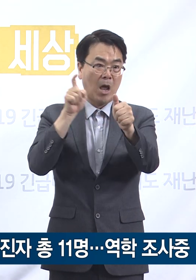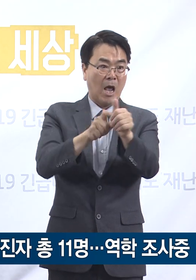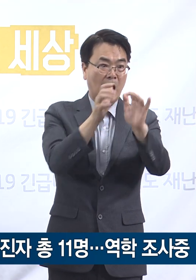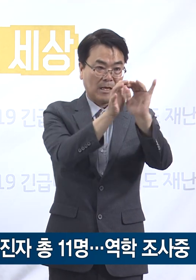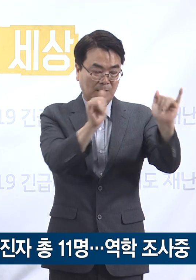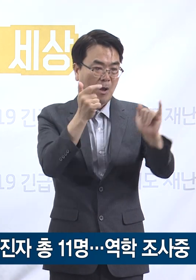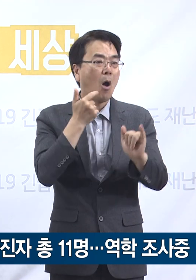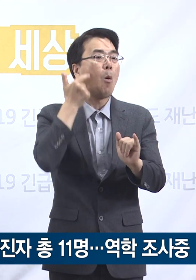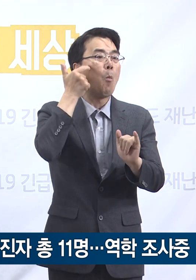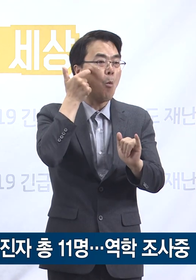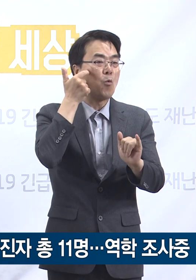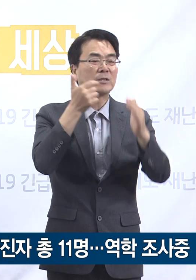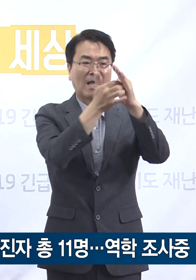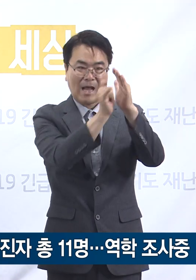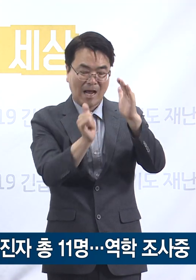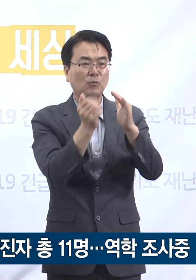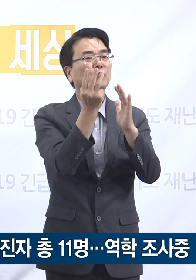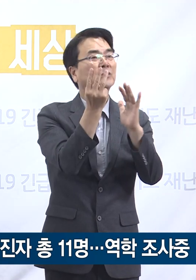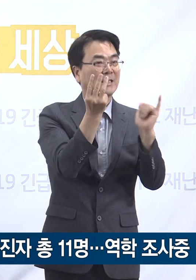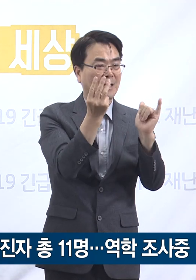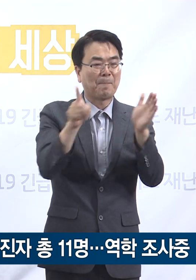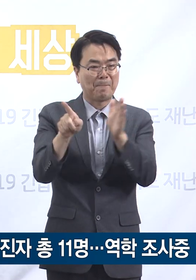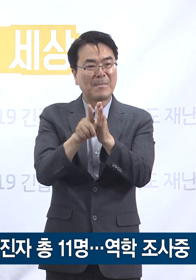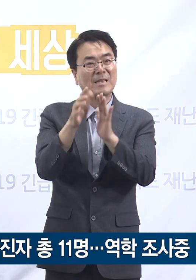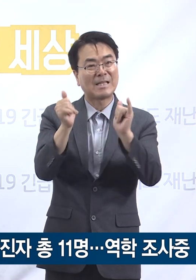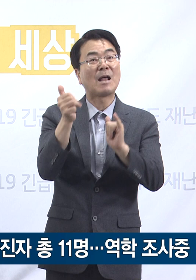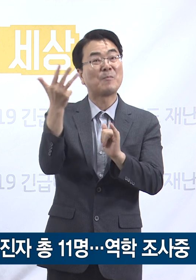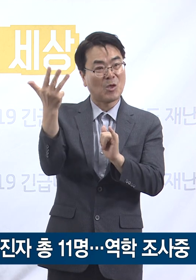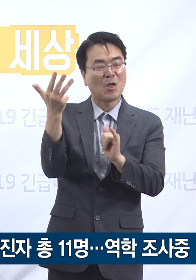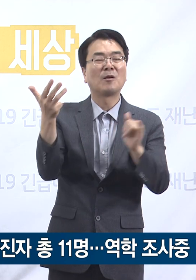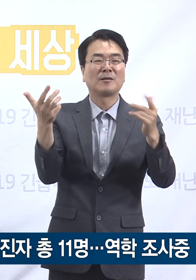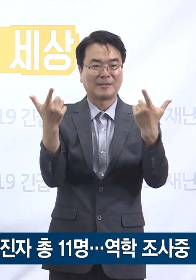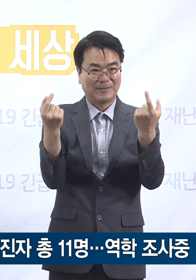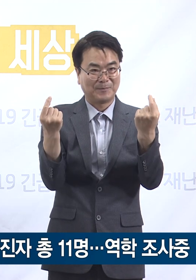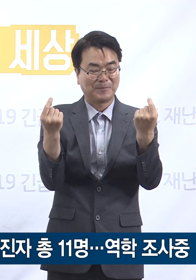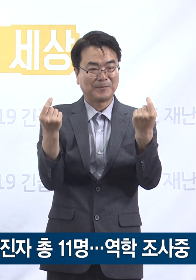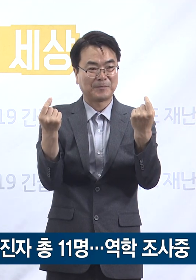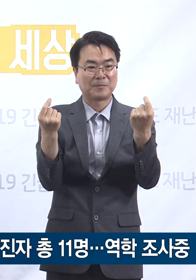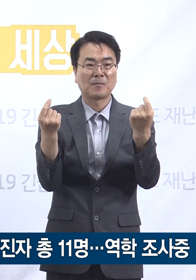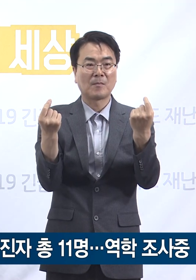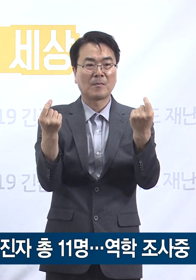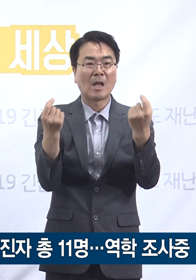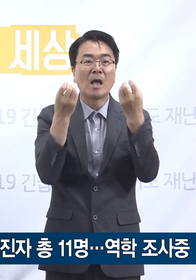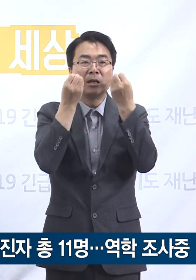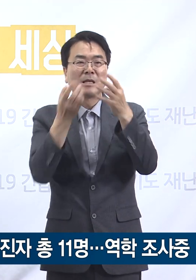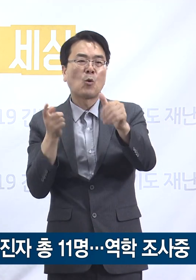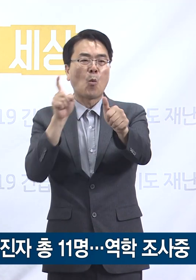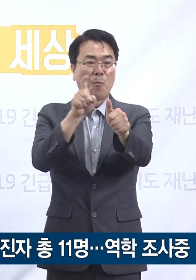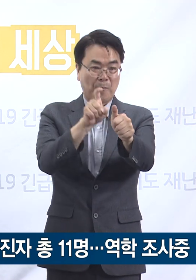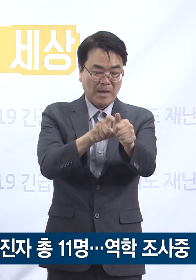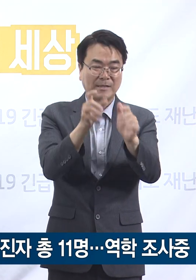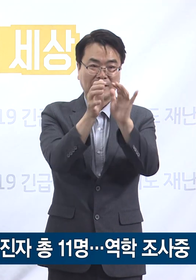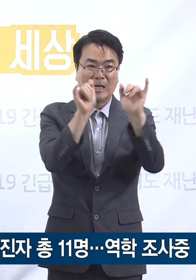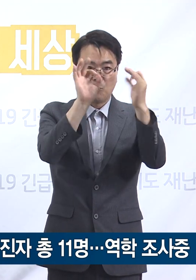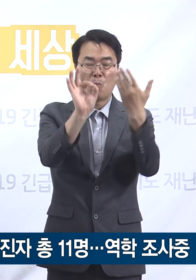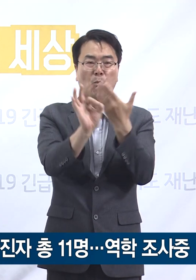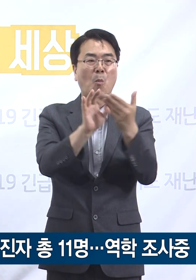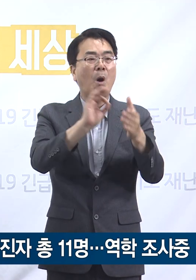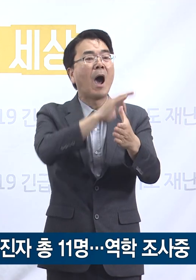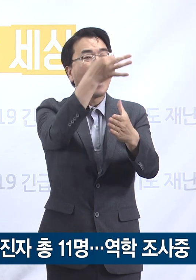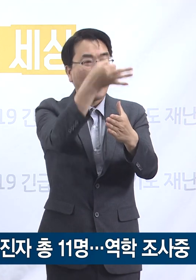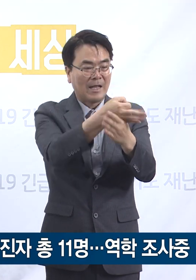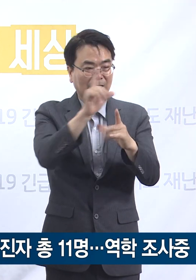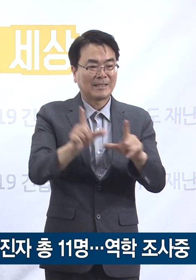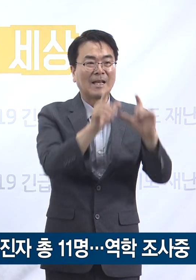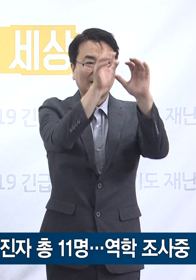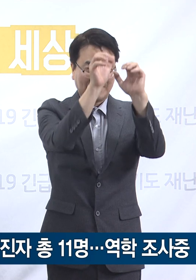목사 및 그의 가족 3명, 교인 8명 등입니다. 신규 확진자는 안양시 거주자로서